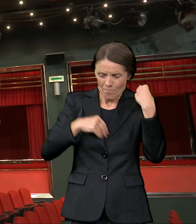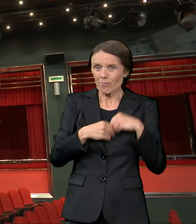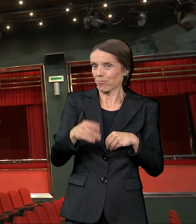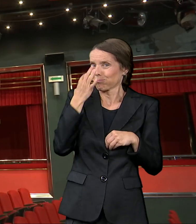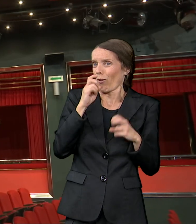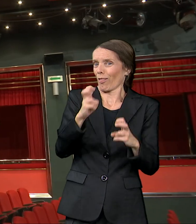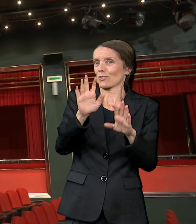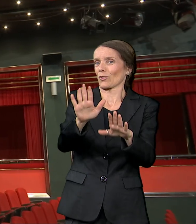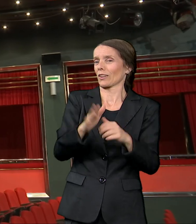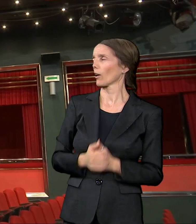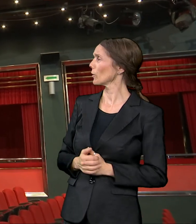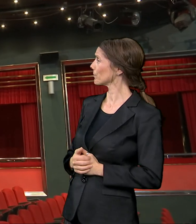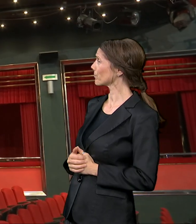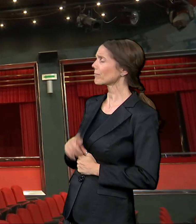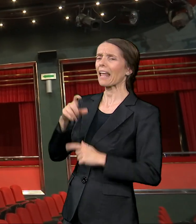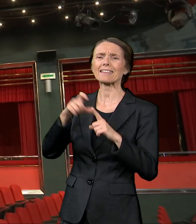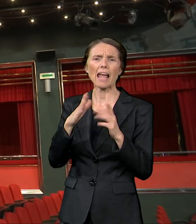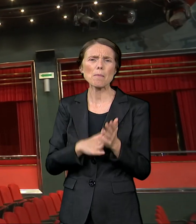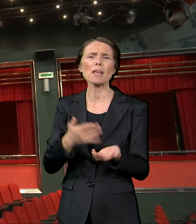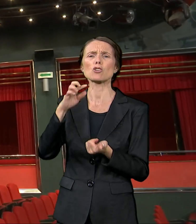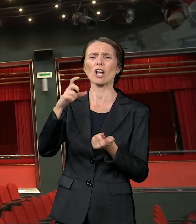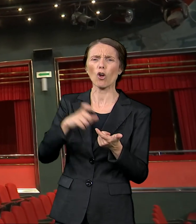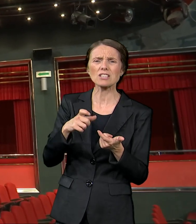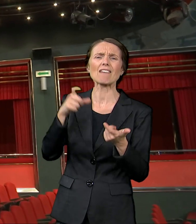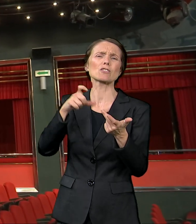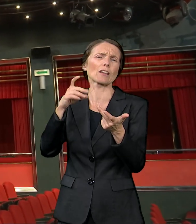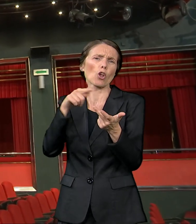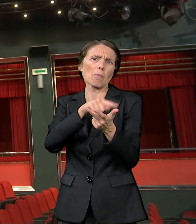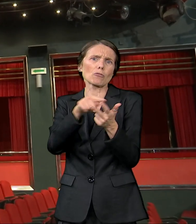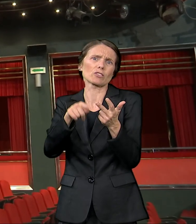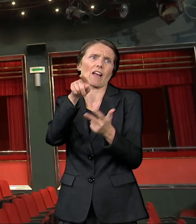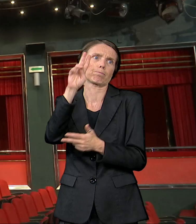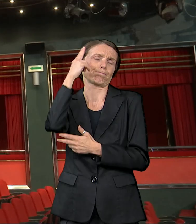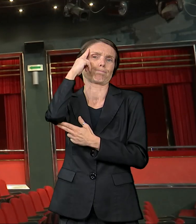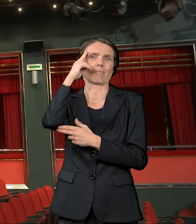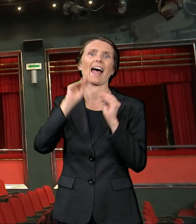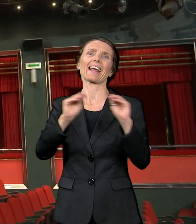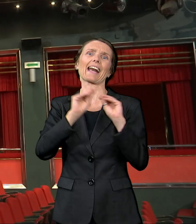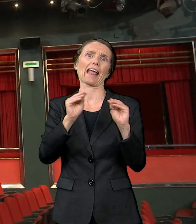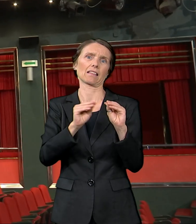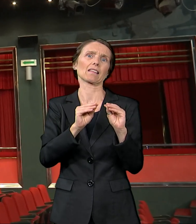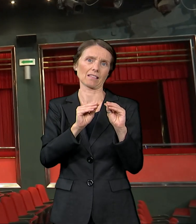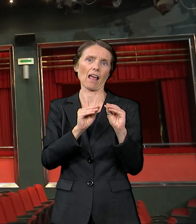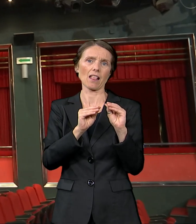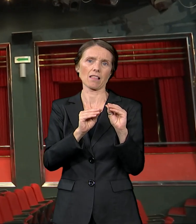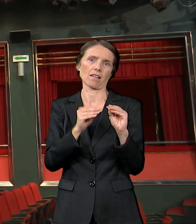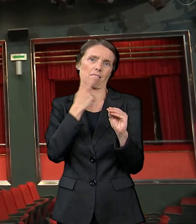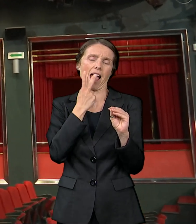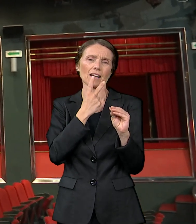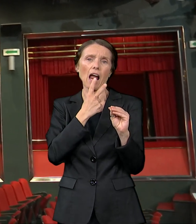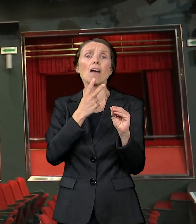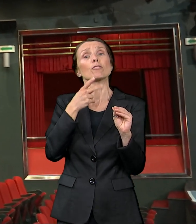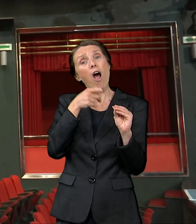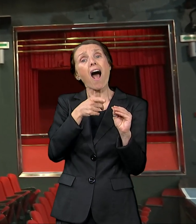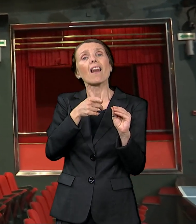reditelji, Dejan Mijač, Egon Savin, Sveto Zarapajić i drugi sa kojima je sarađivala, imali su uporište u svojim saradnicima, u